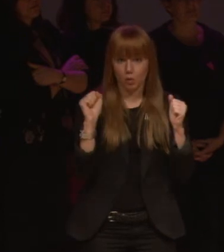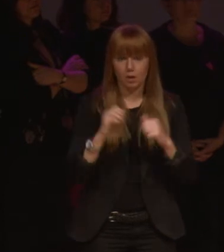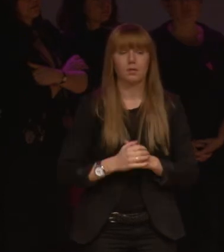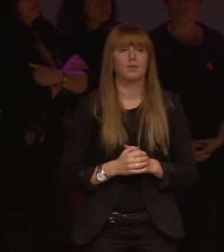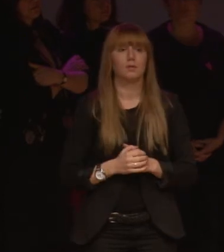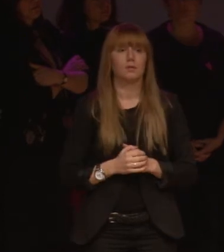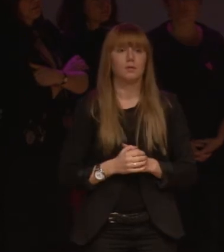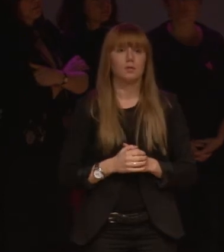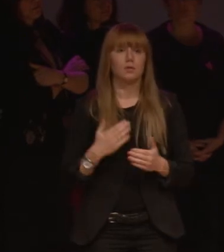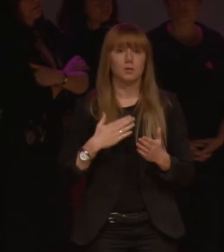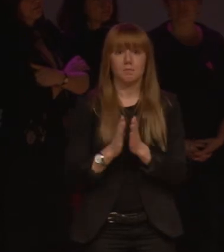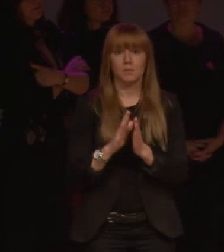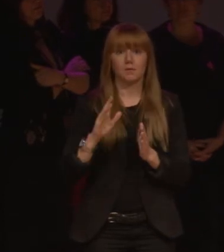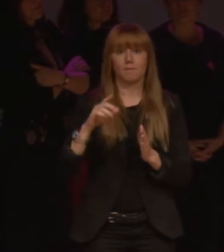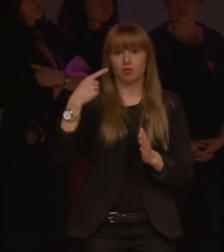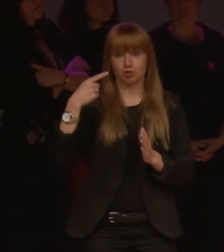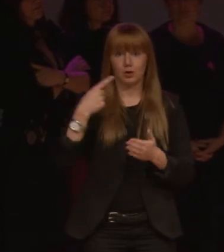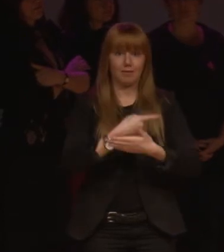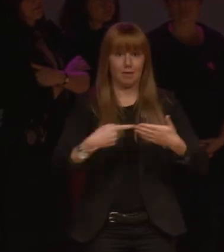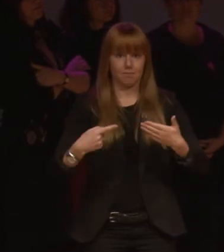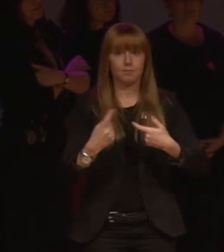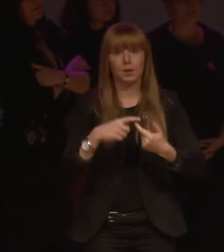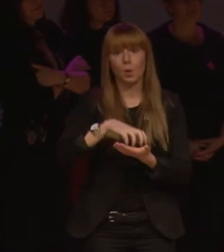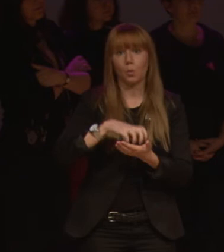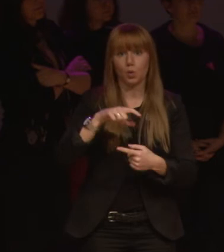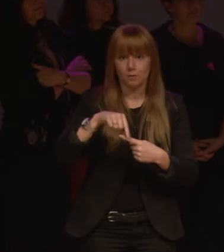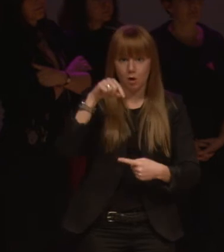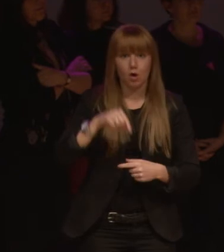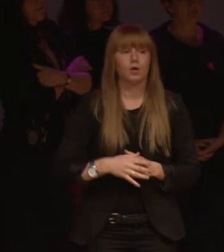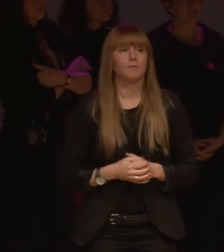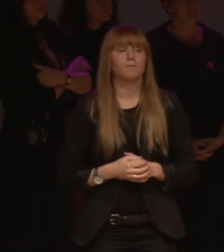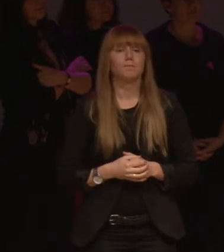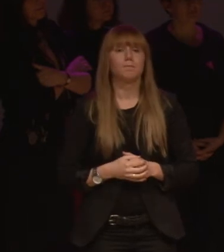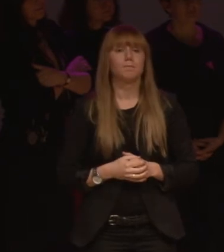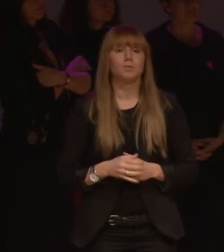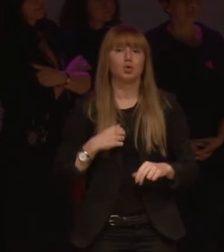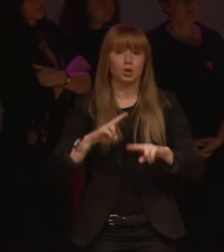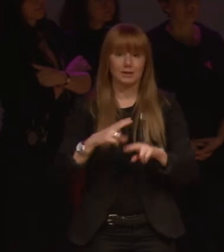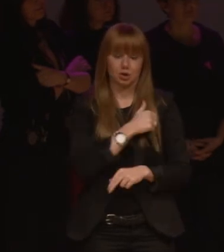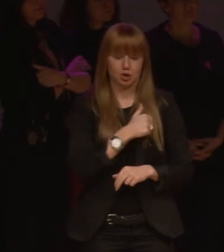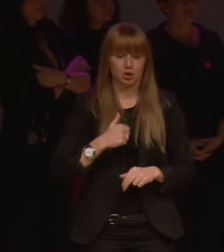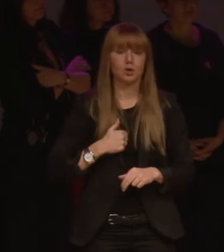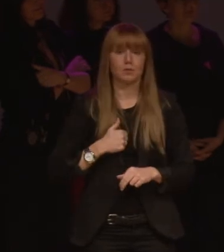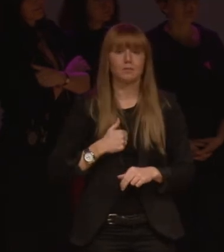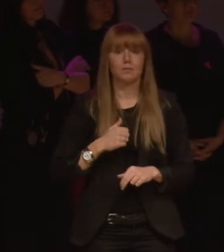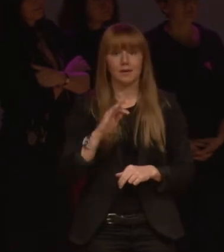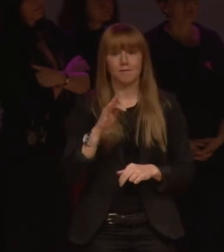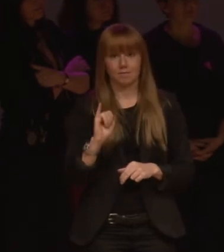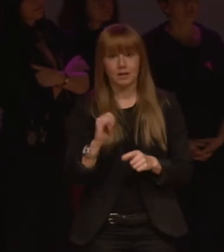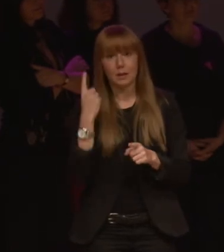Jag var även vårt första namn i kommunvalet och jag sitter i styrelsen för FI Luleå nu